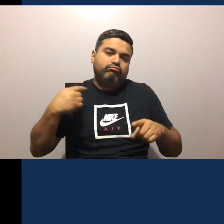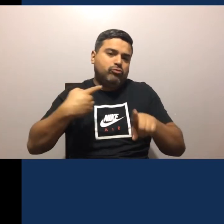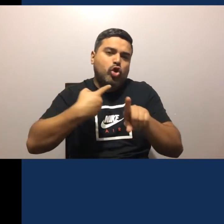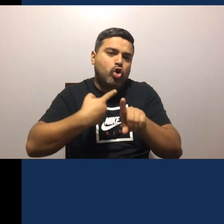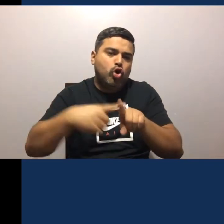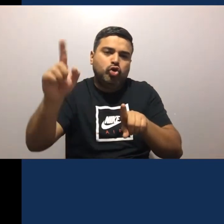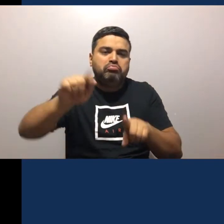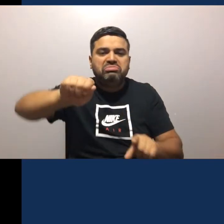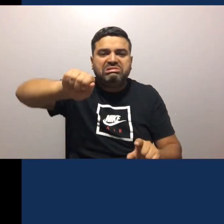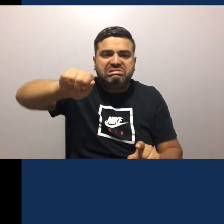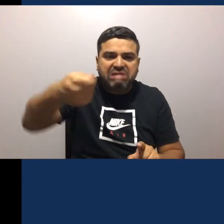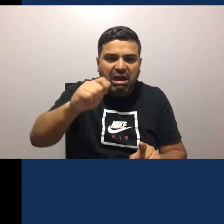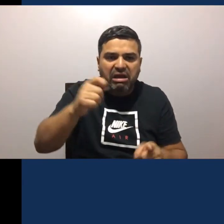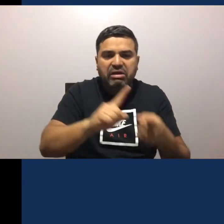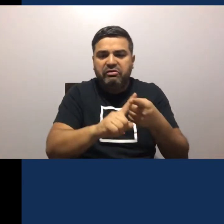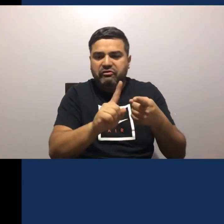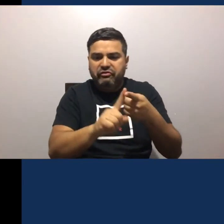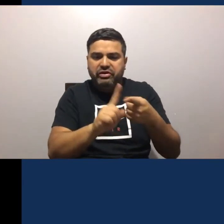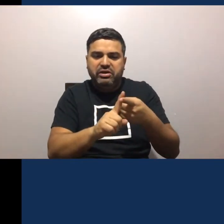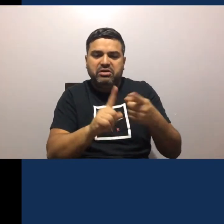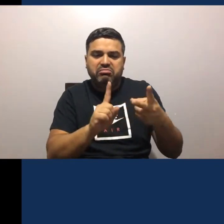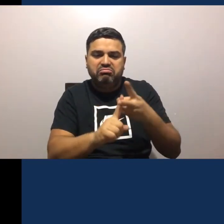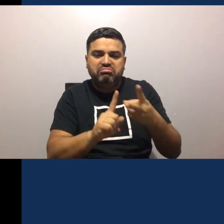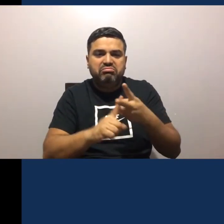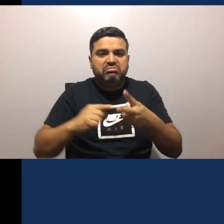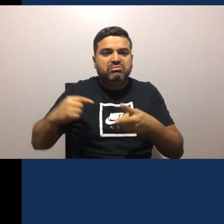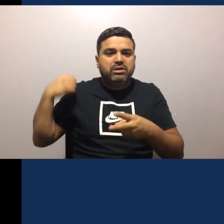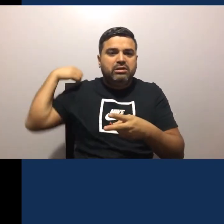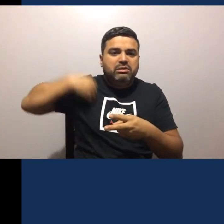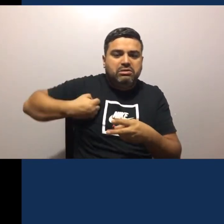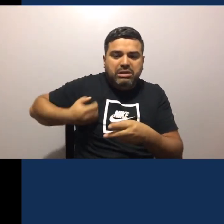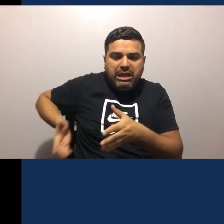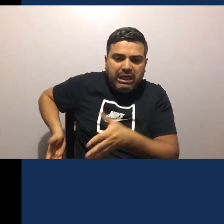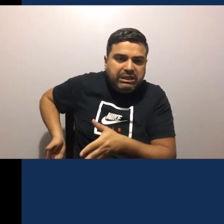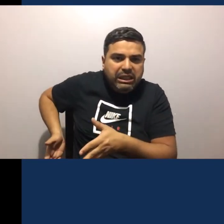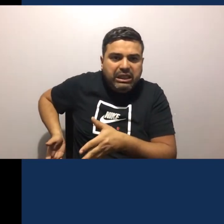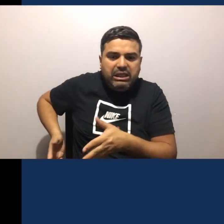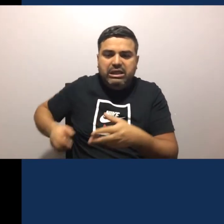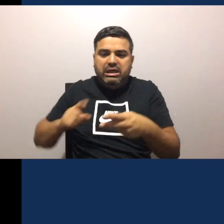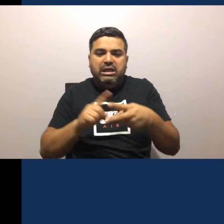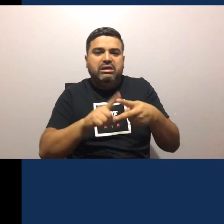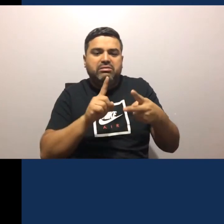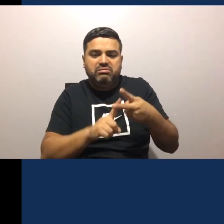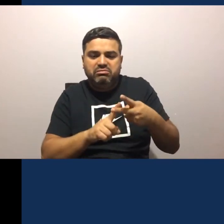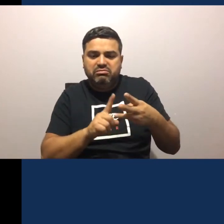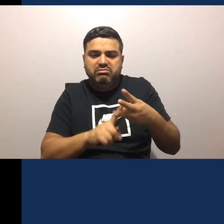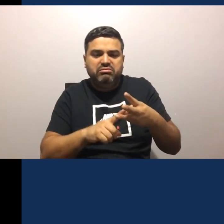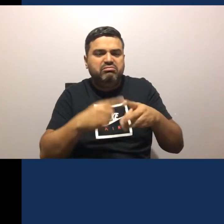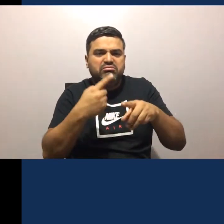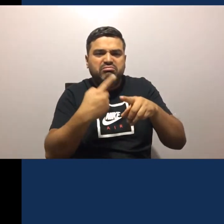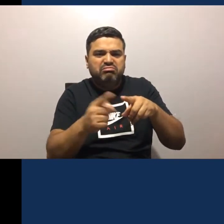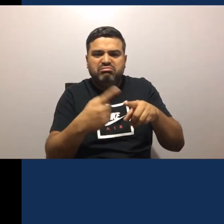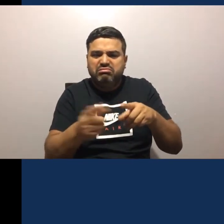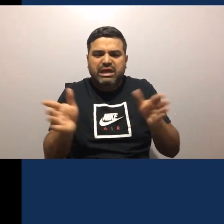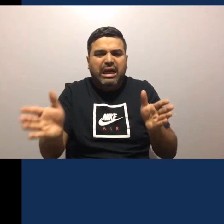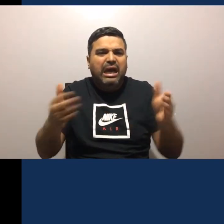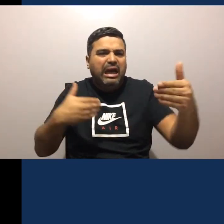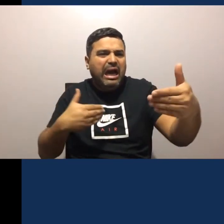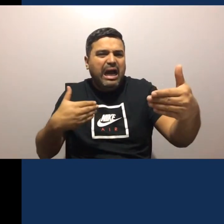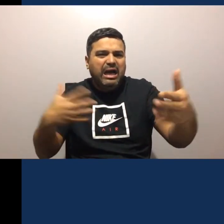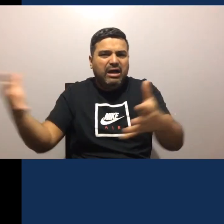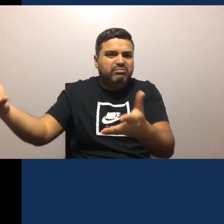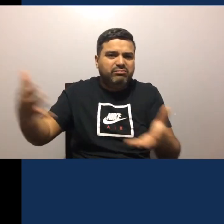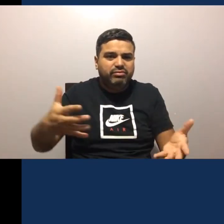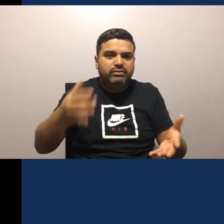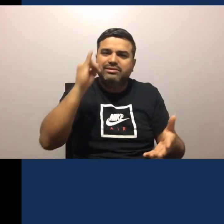Si tienes Otro tipo De objetos Como llaves Carteras A lo mejor Una caja Con la que Tú Hayas